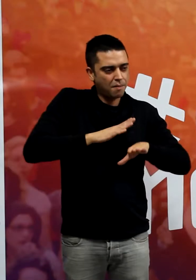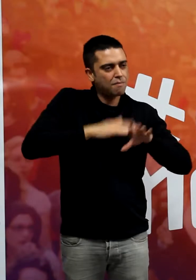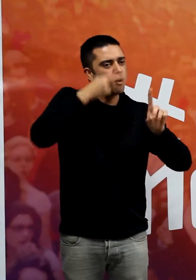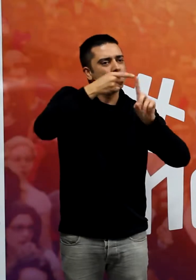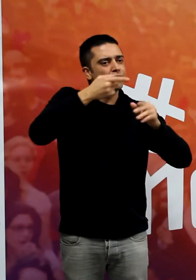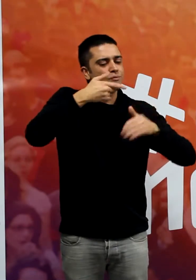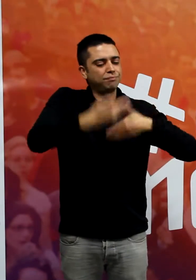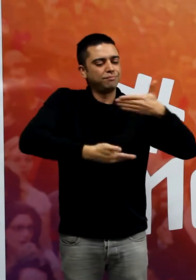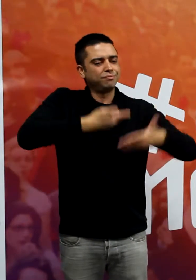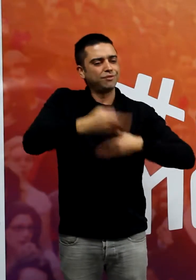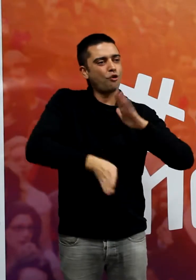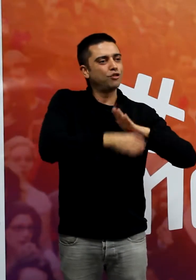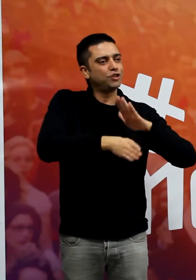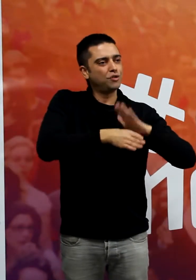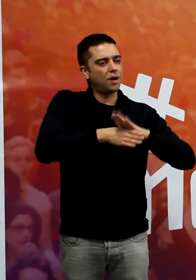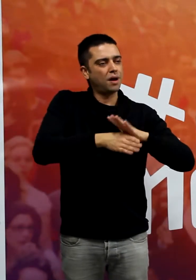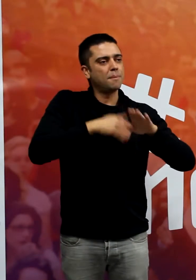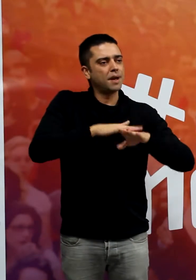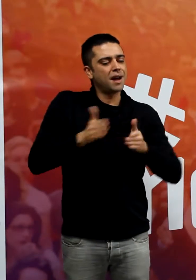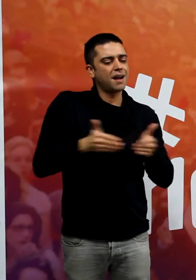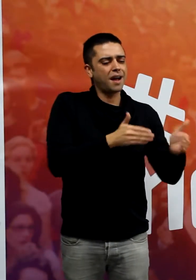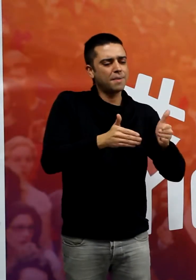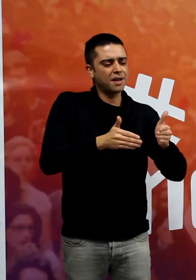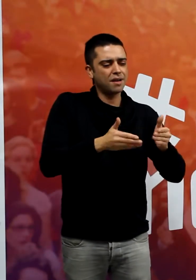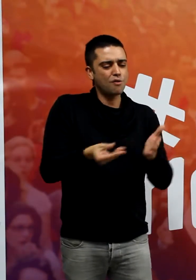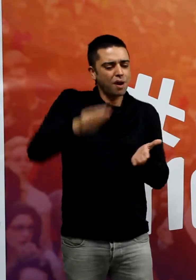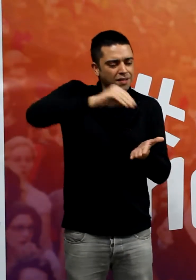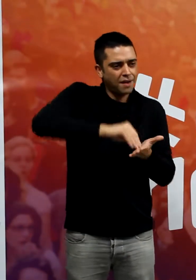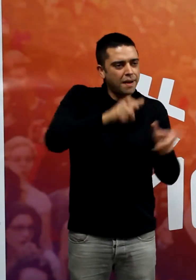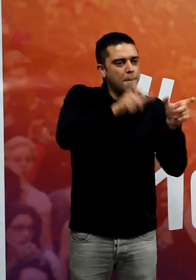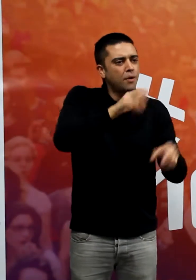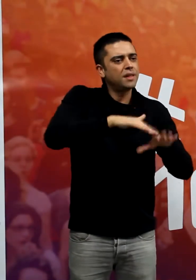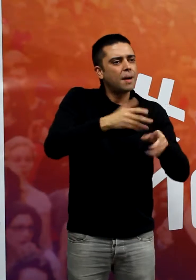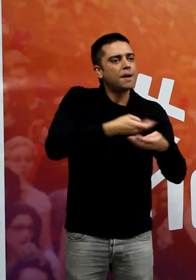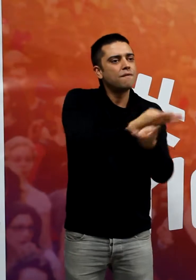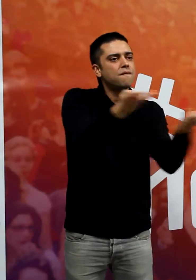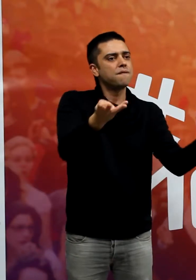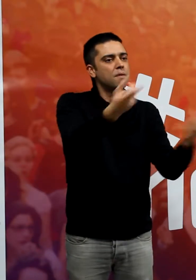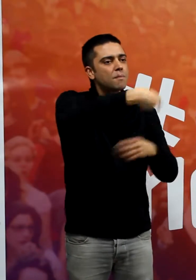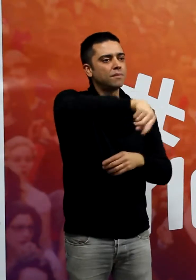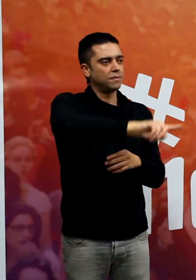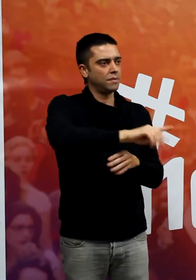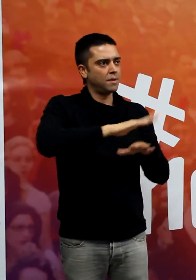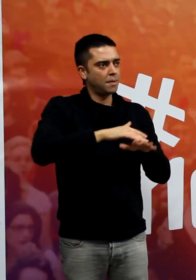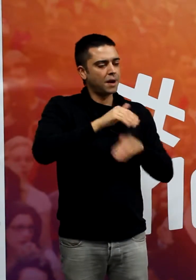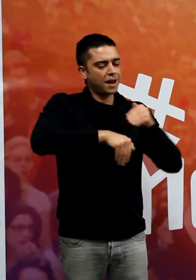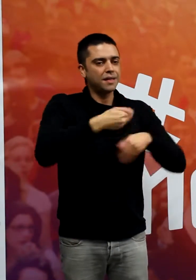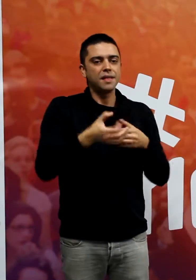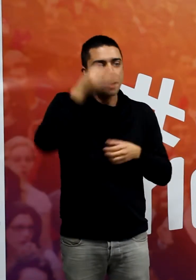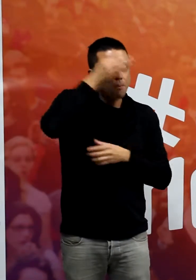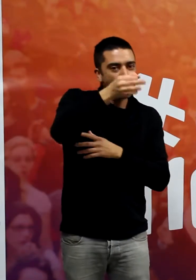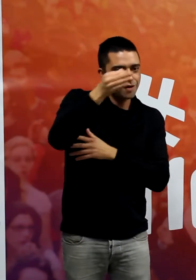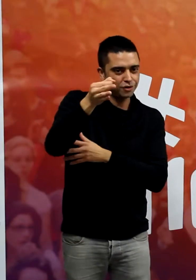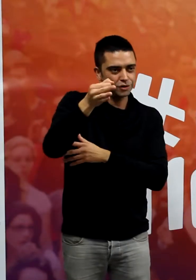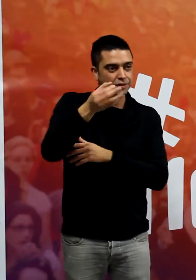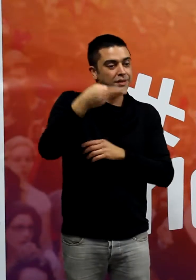fent el camí de tornar la política a la ciutadania. Hem construït candidatures municipals, construït candidatures